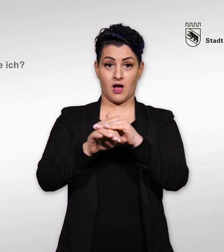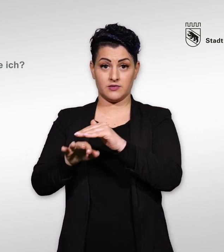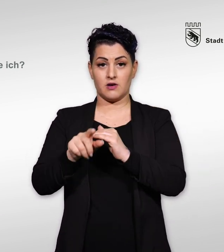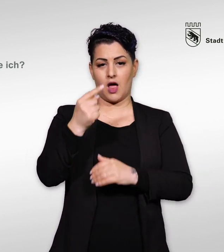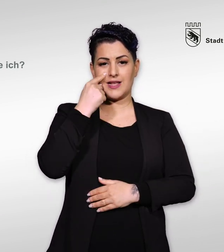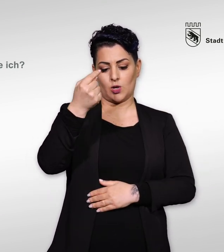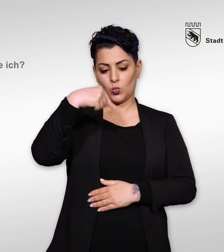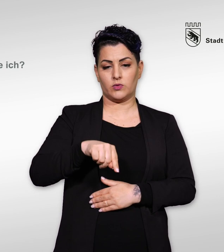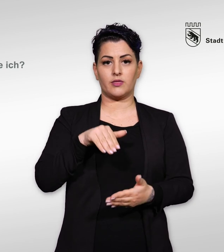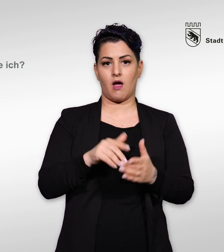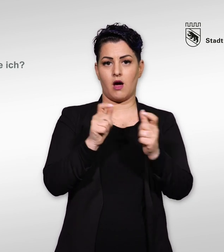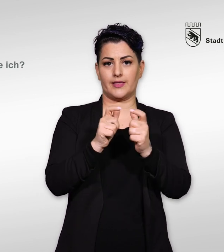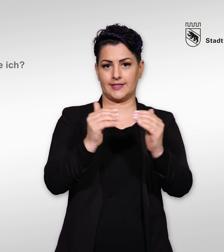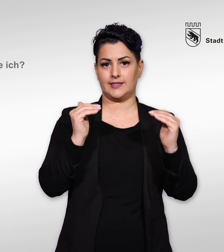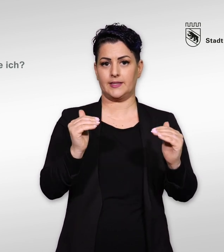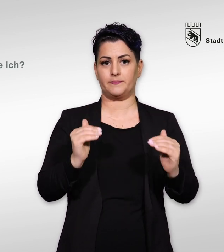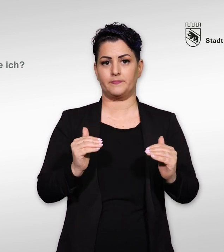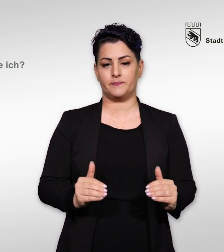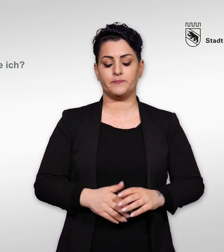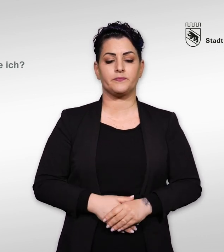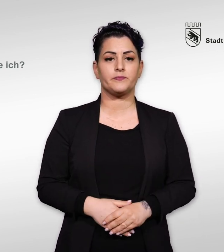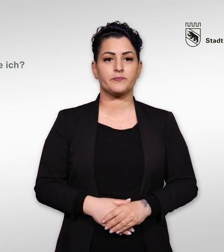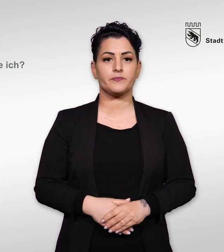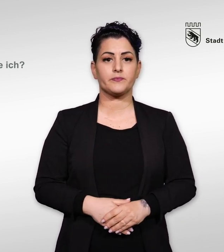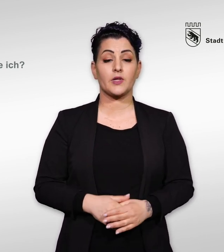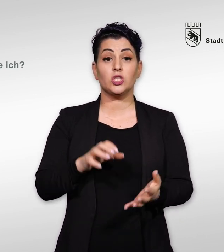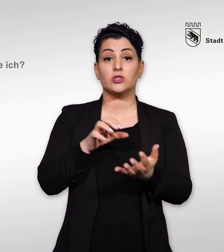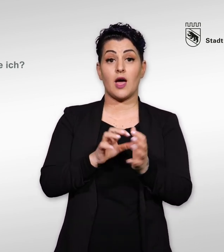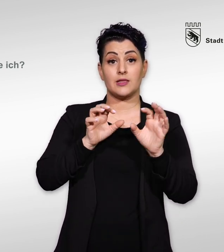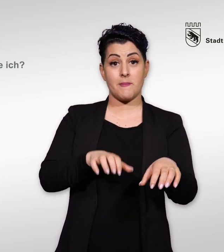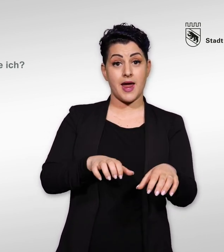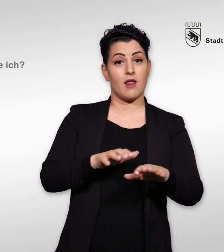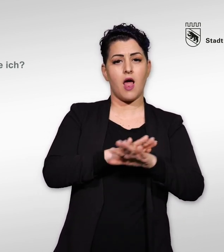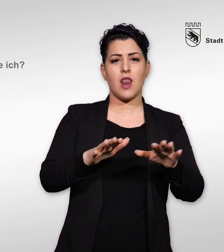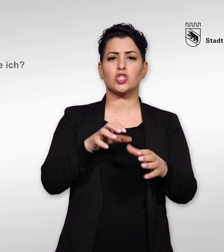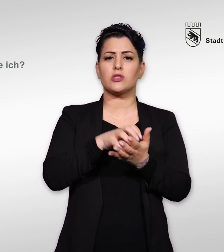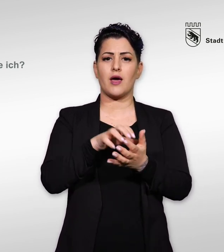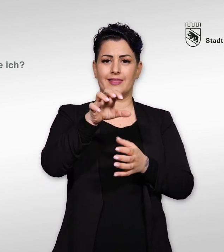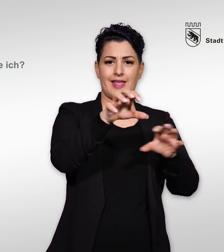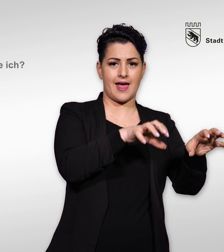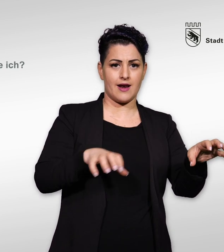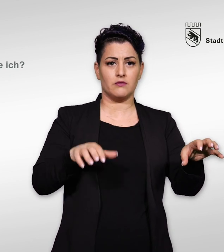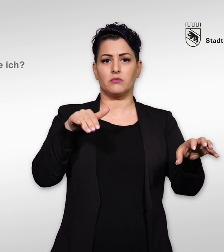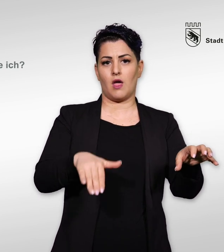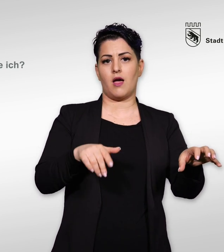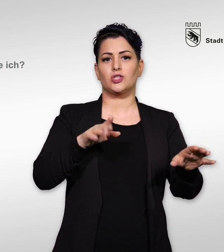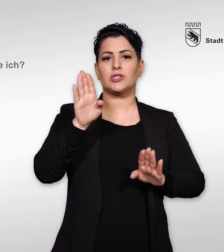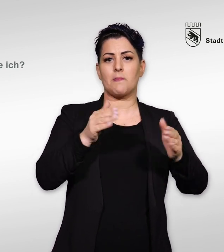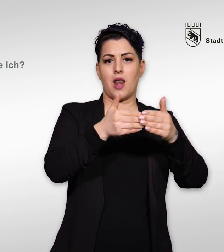Sie finden die Adressen der drei offiziellen Briefkästen unter diesem Video. In der Stadt Bern gibt es in allen